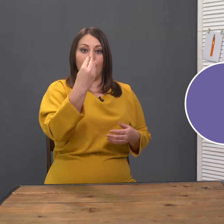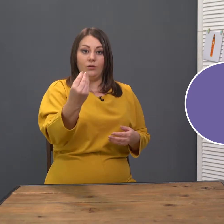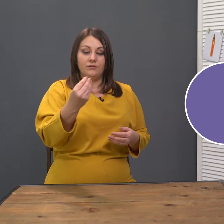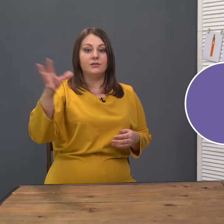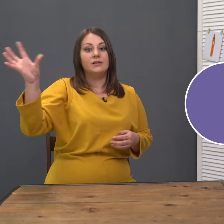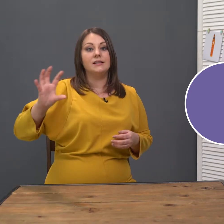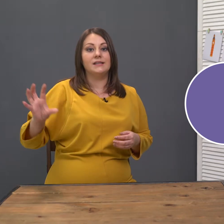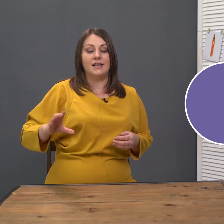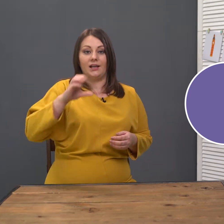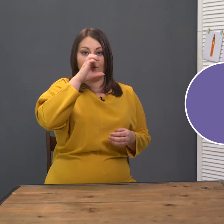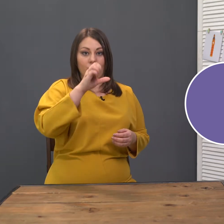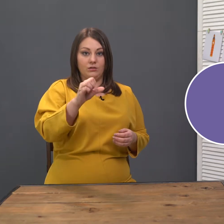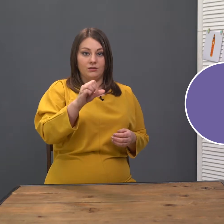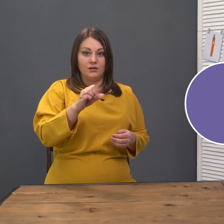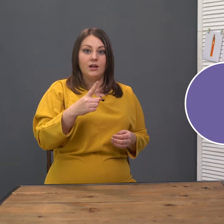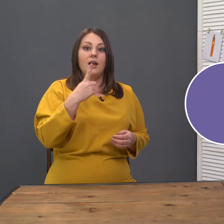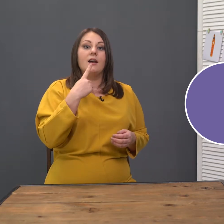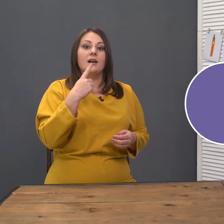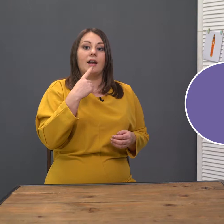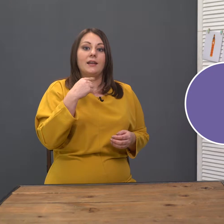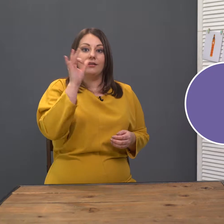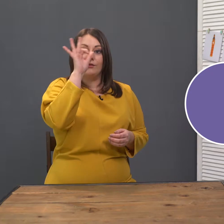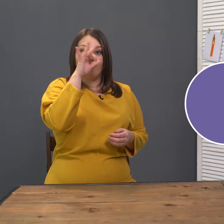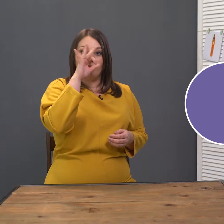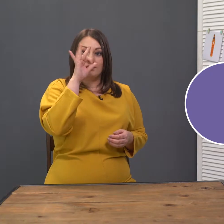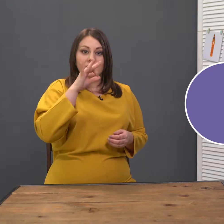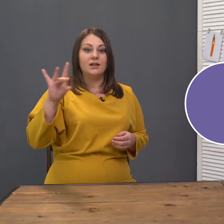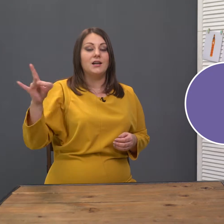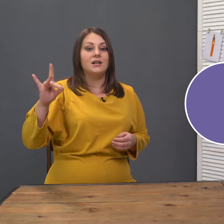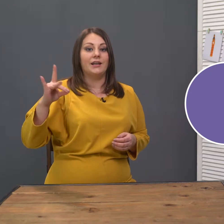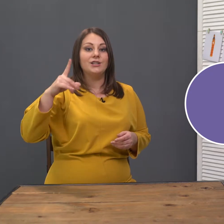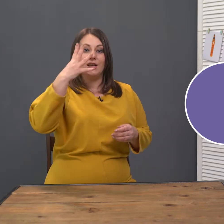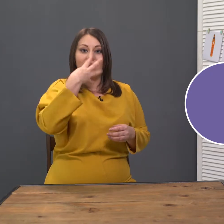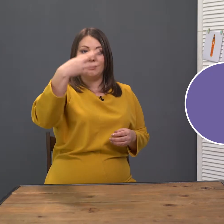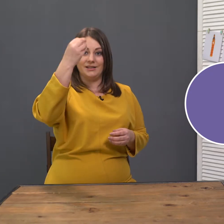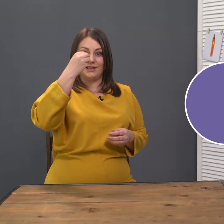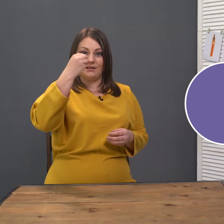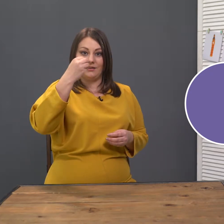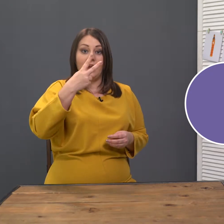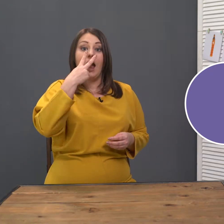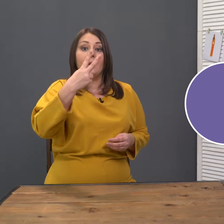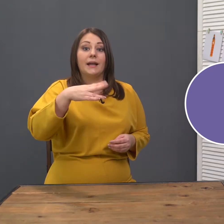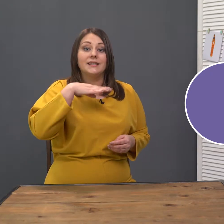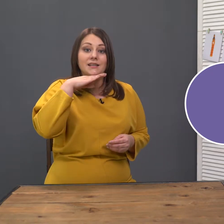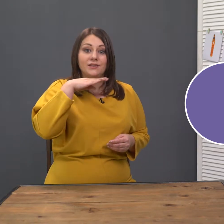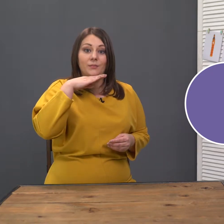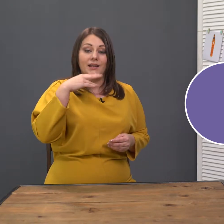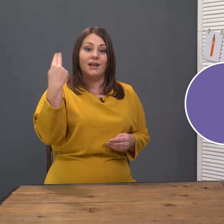Волф. Серый волк. Ред. Фокс. Рыжая. Лиса. Обратили внимание?